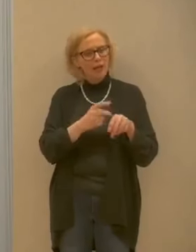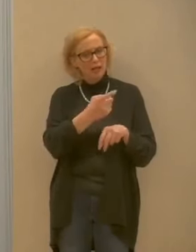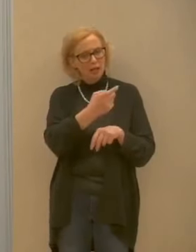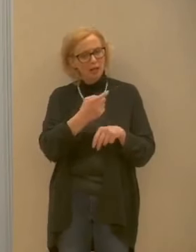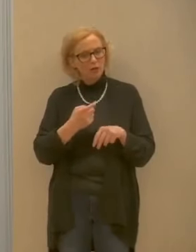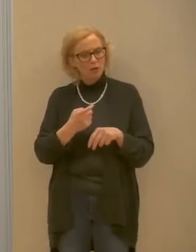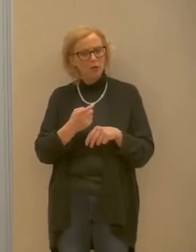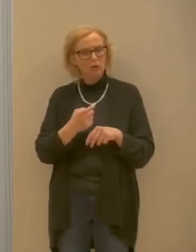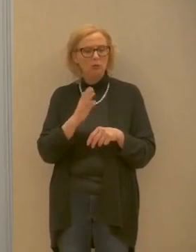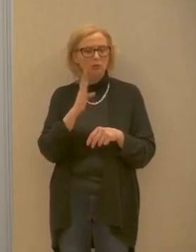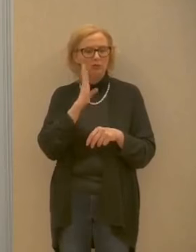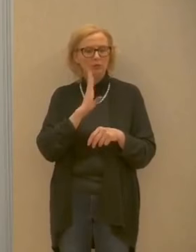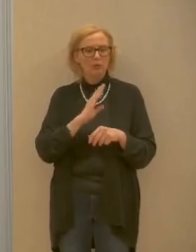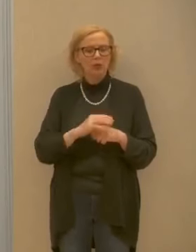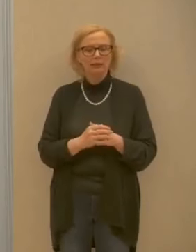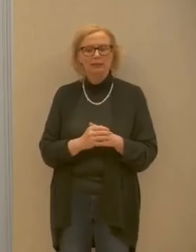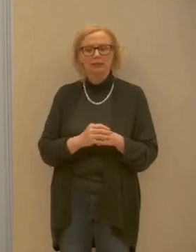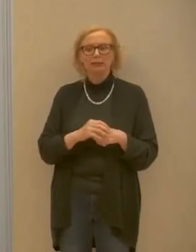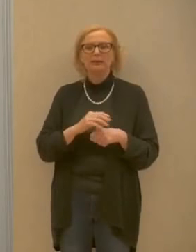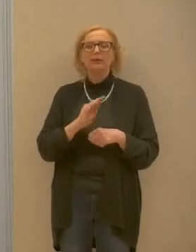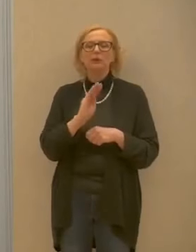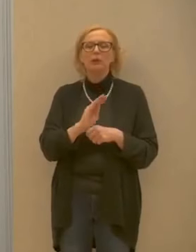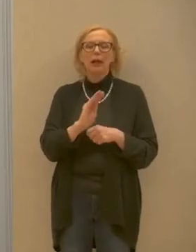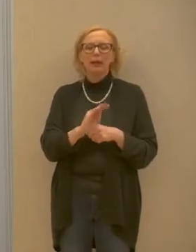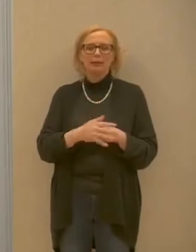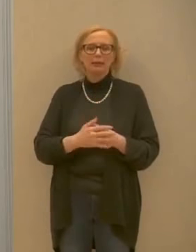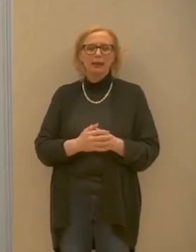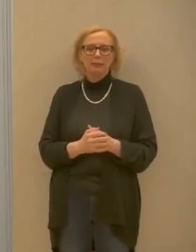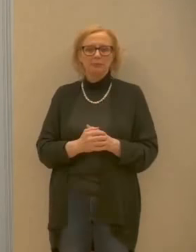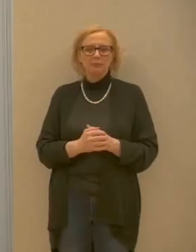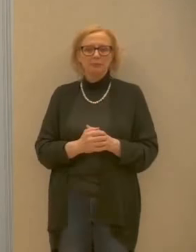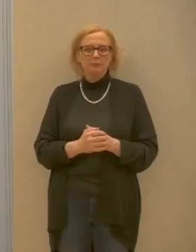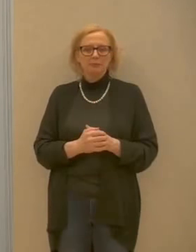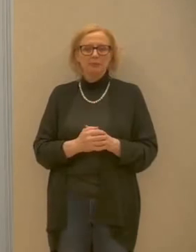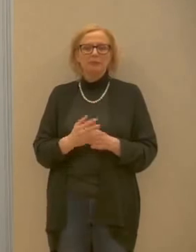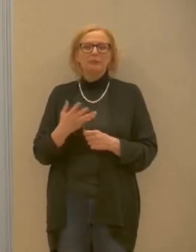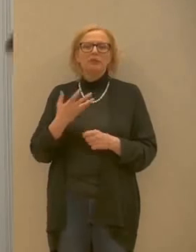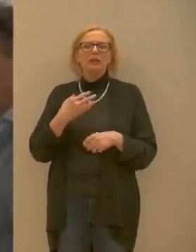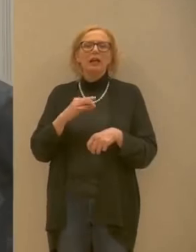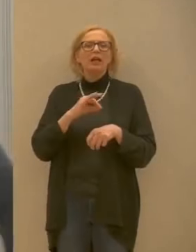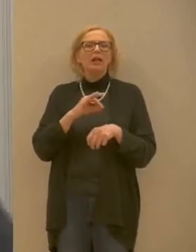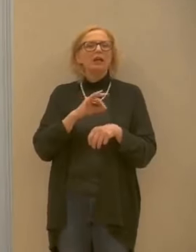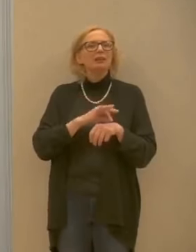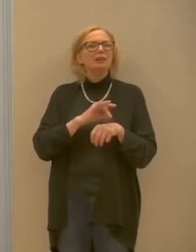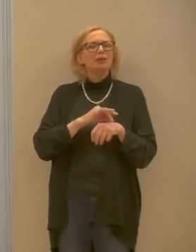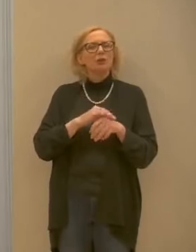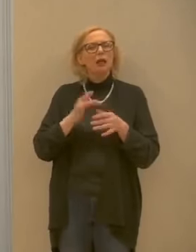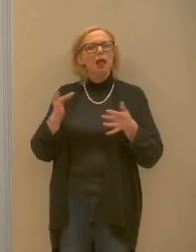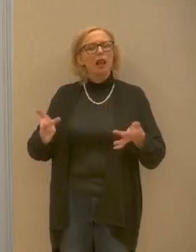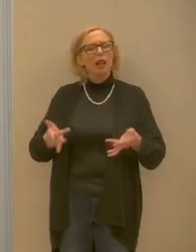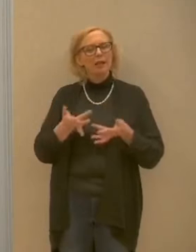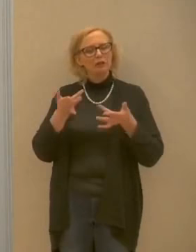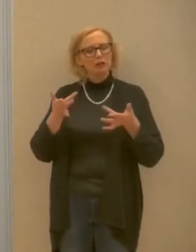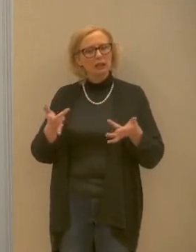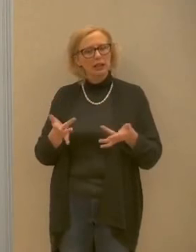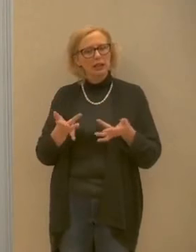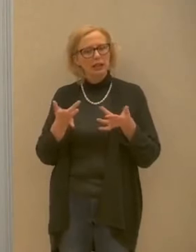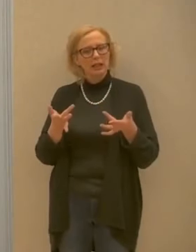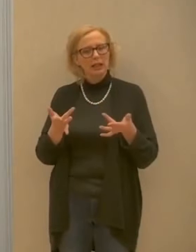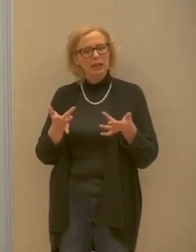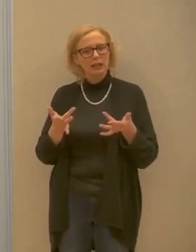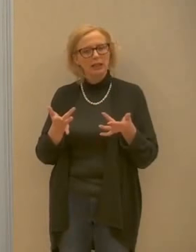dottor Ferro la domanda è questa se ci sono sintomi anche lievi in un familiare ma non è